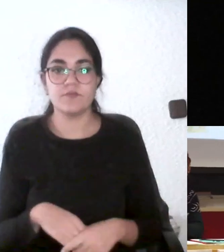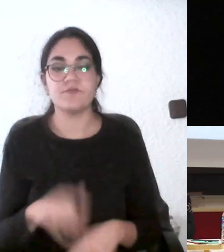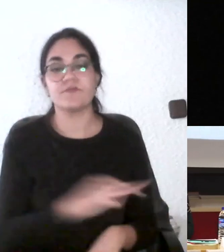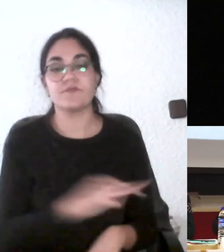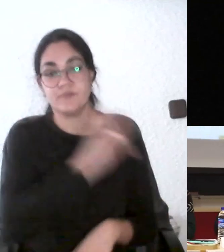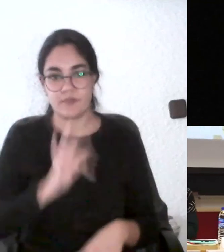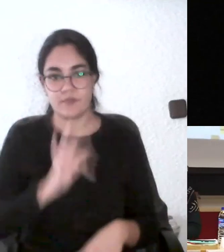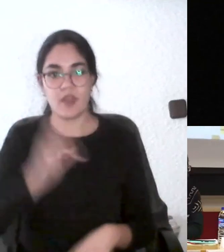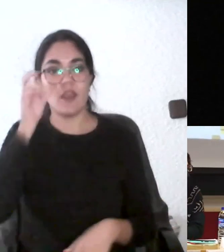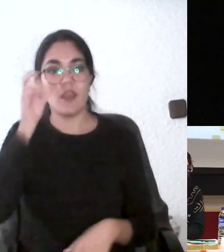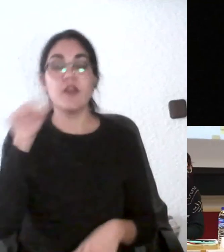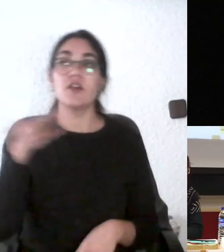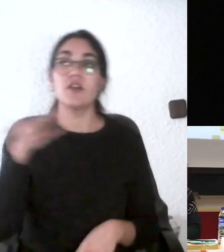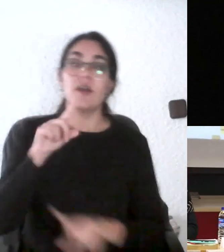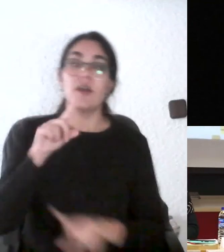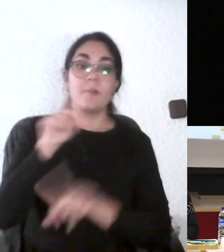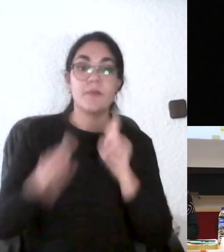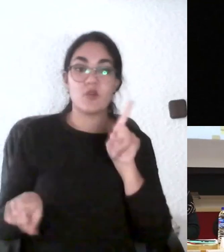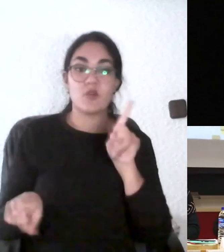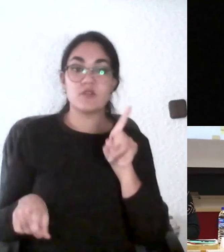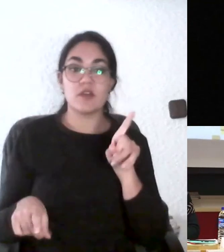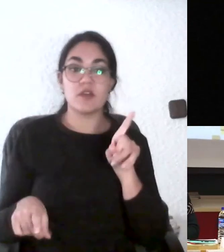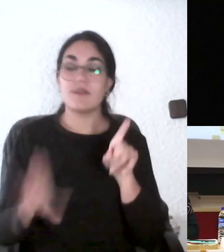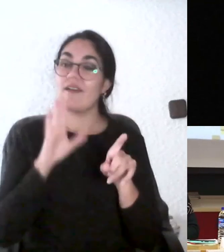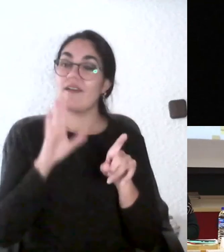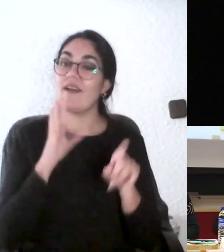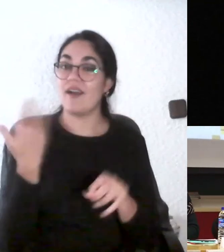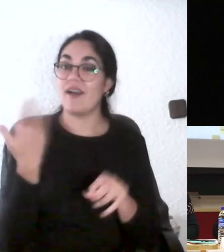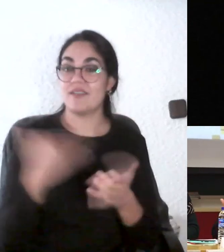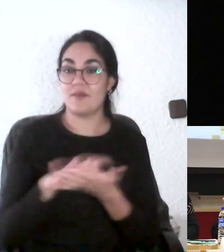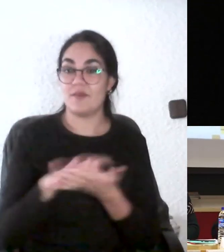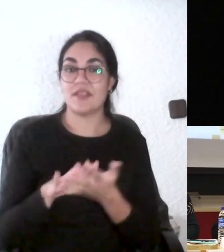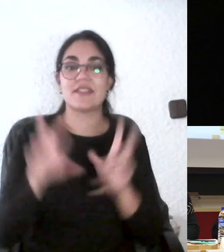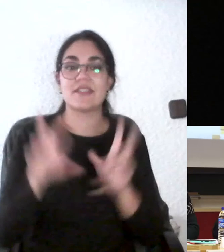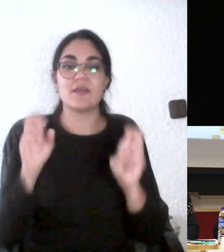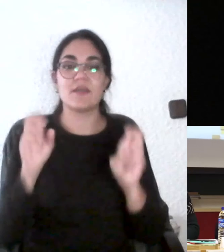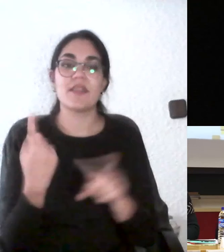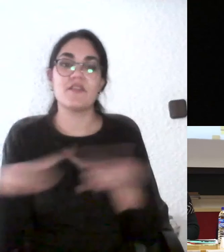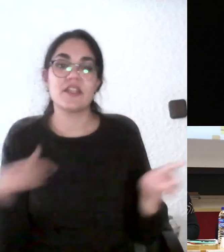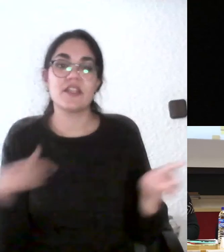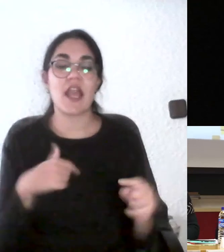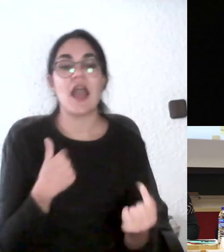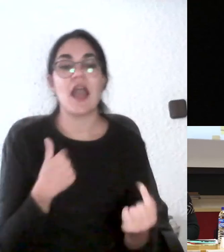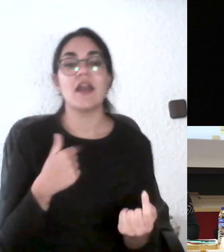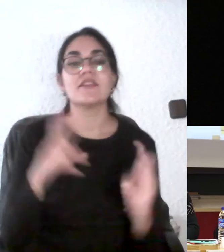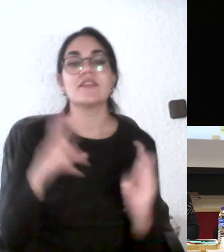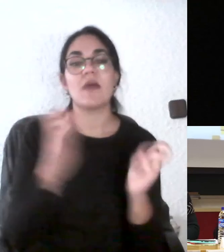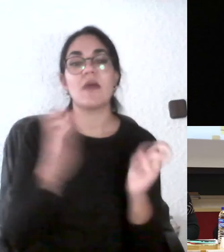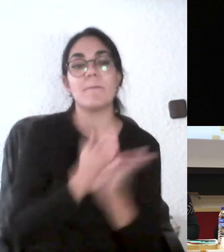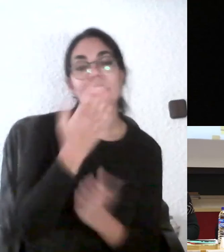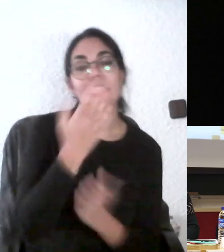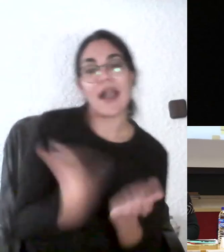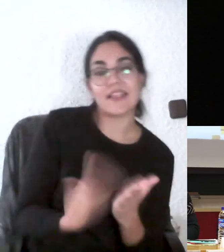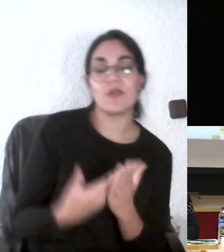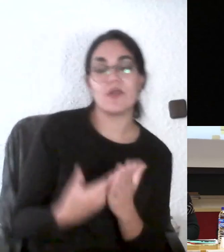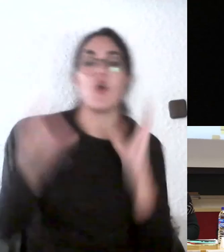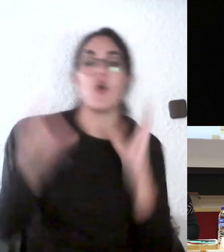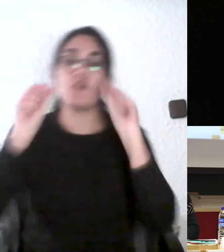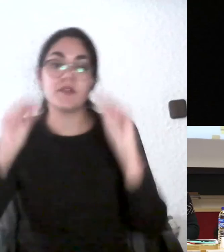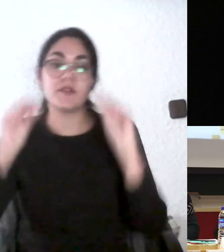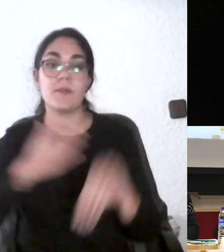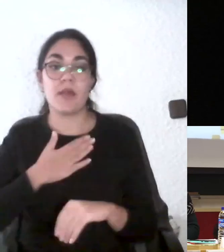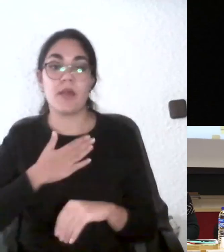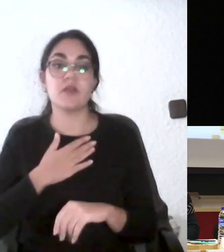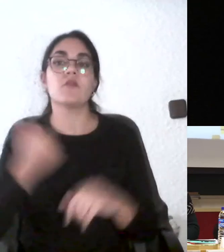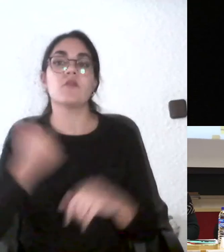yo creo que esta pregunta se responde mejor si separamos lo decía antes la parte acreditativa de la parte formativa entonces como a la que me importa la parte formativa por eso he dicho que hay otro profesor